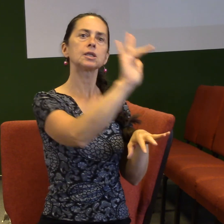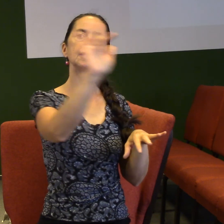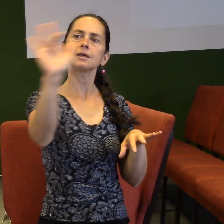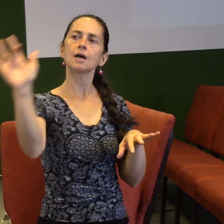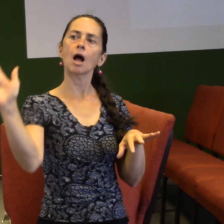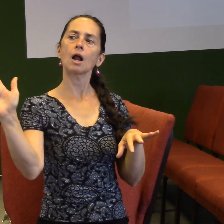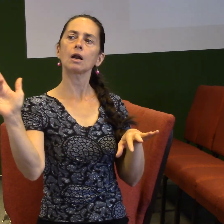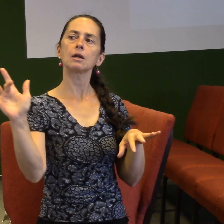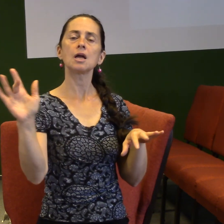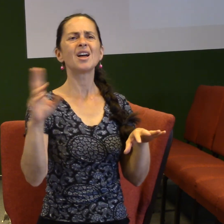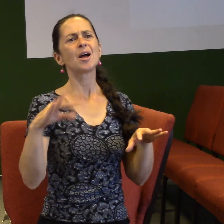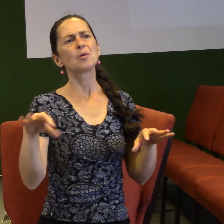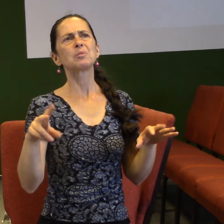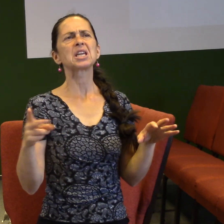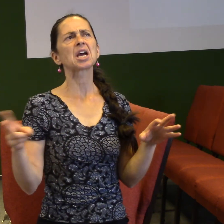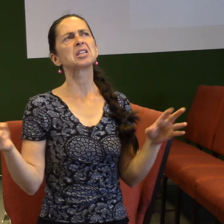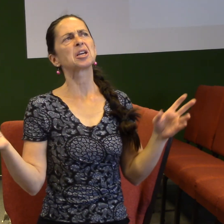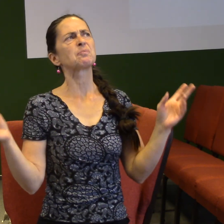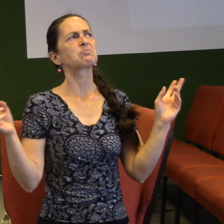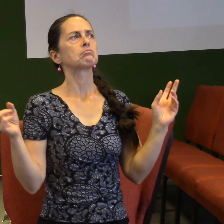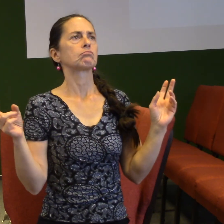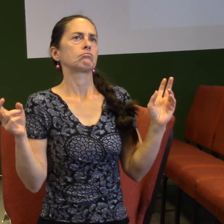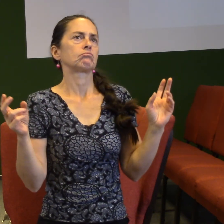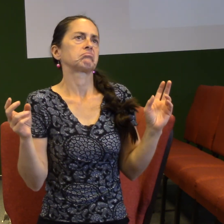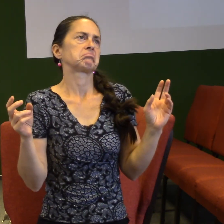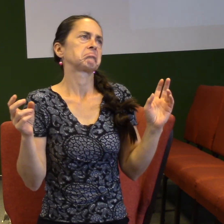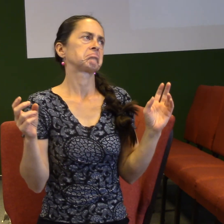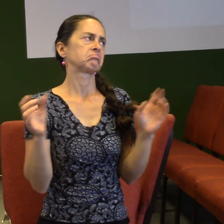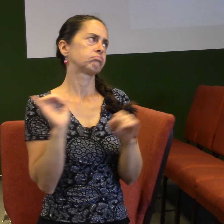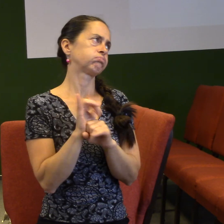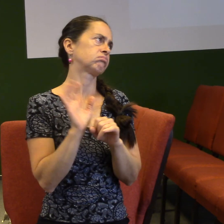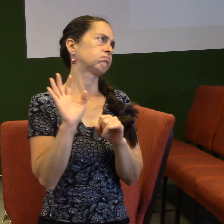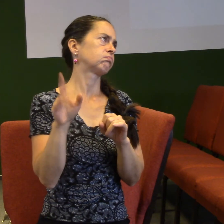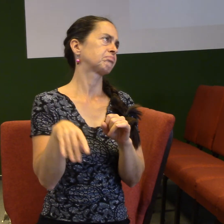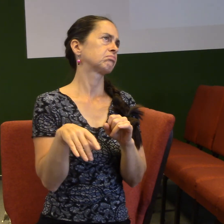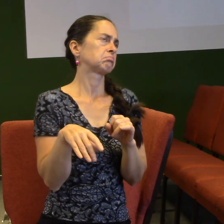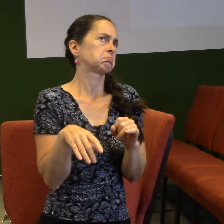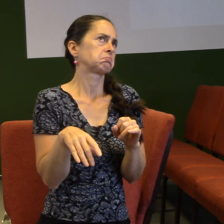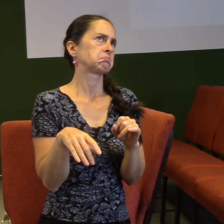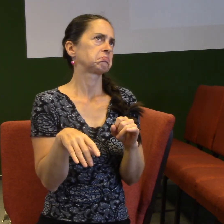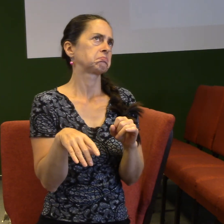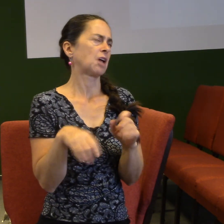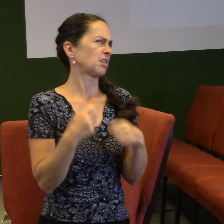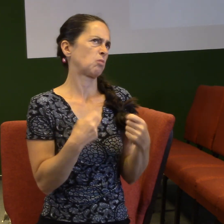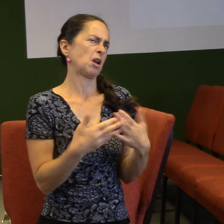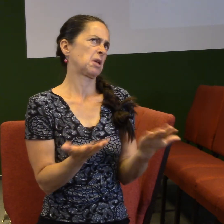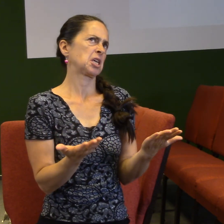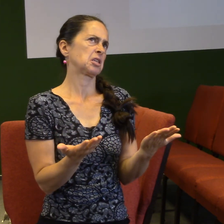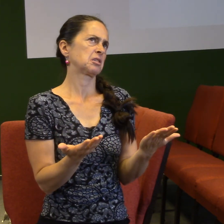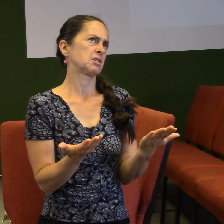chybu, že to necháme tak někde vyšunět, odplout a nic s neuděláme. A já bych